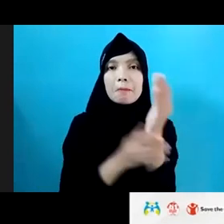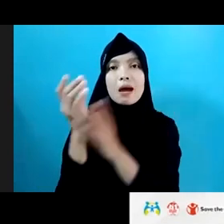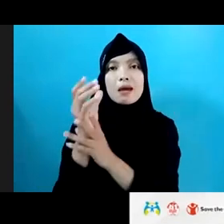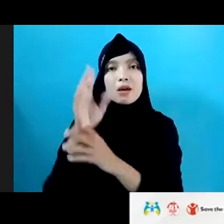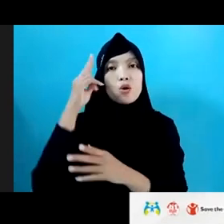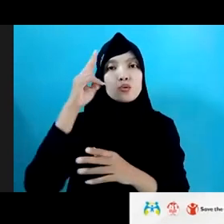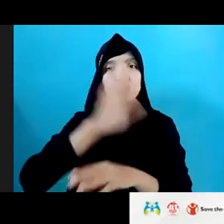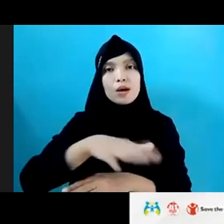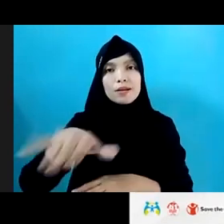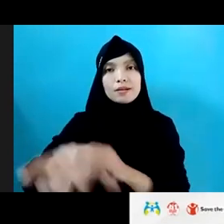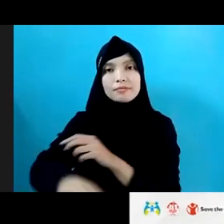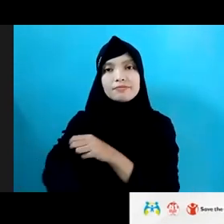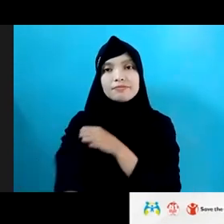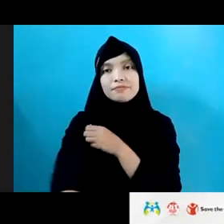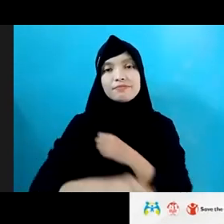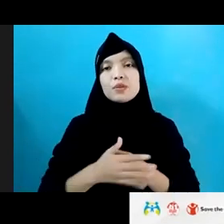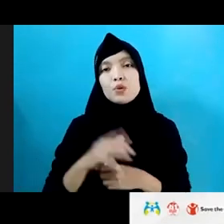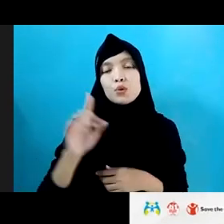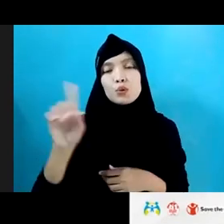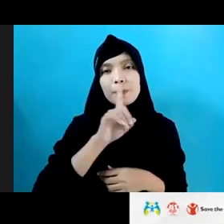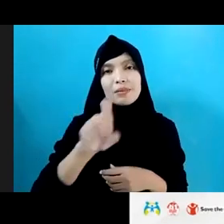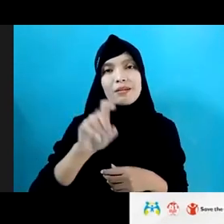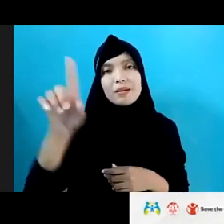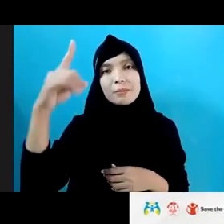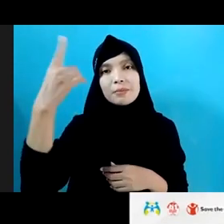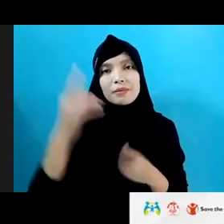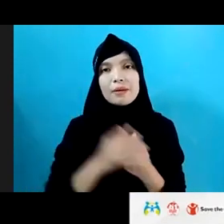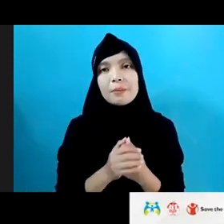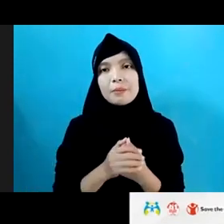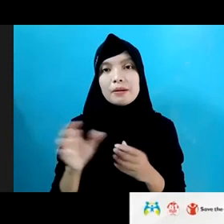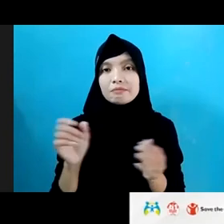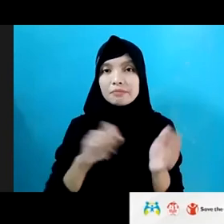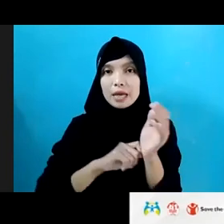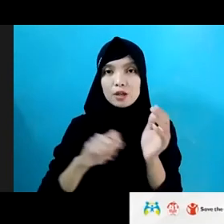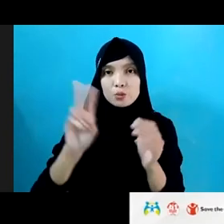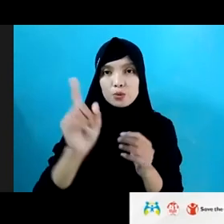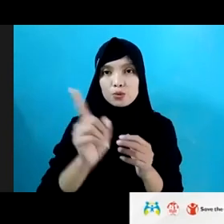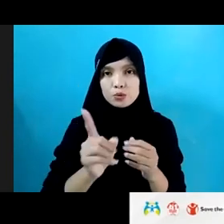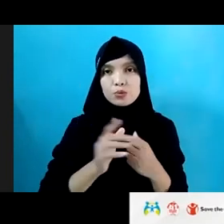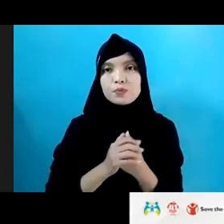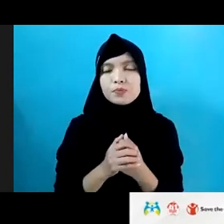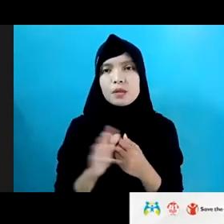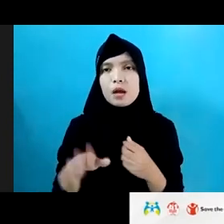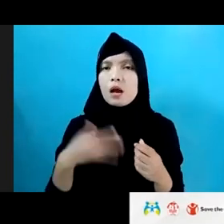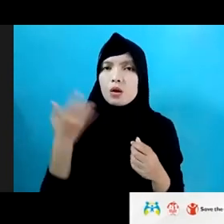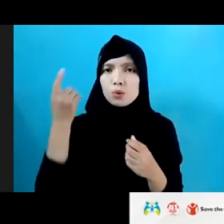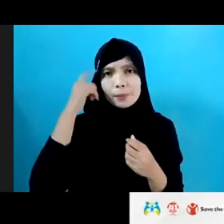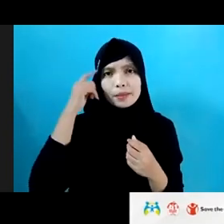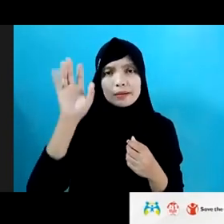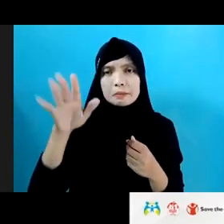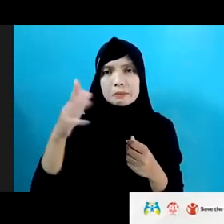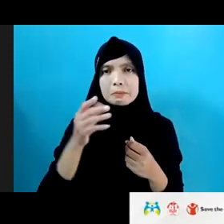Itu pertanyaan pertama, Ibu mungkin silakan direspon terlebih dahulu. Saya rasa pertanyaan ini juga bisa